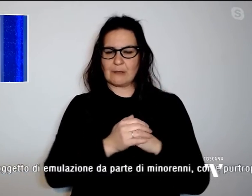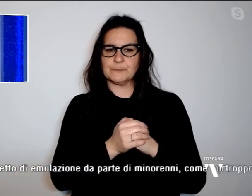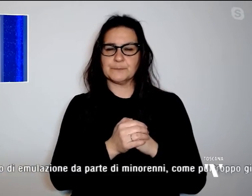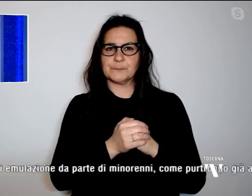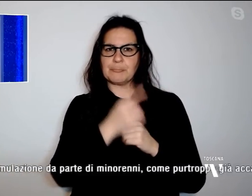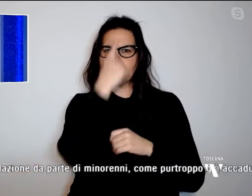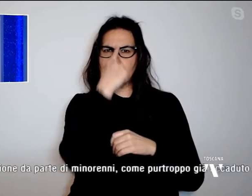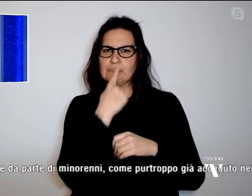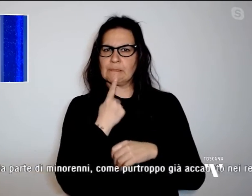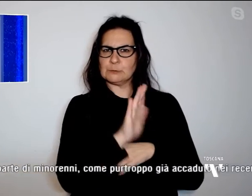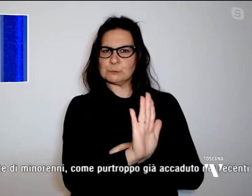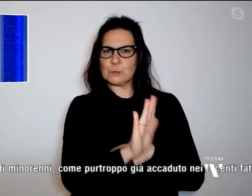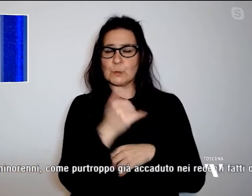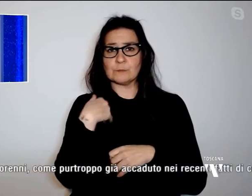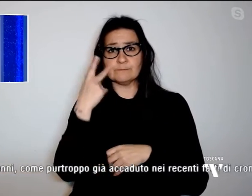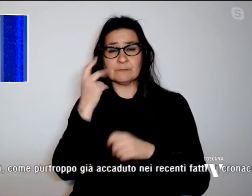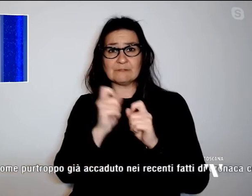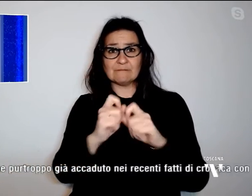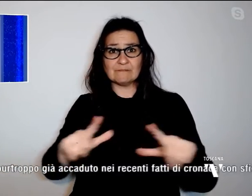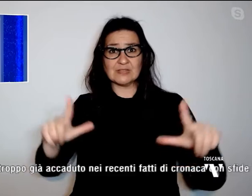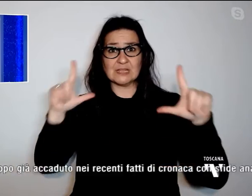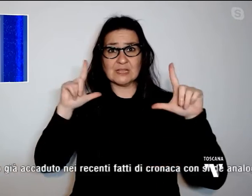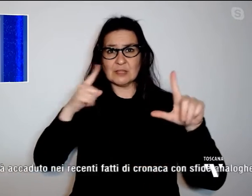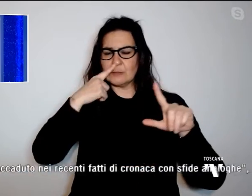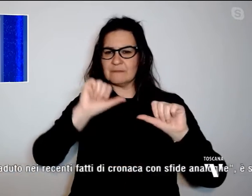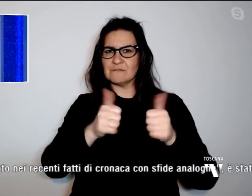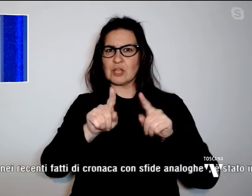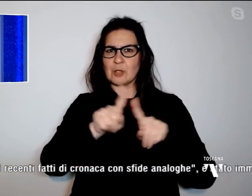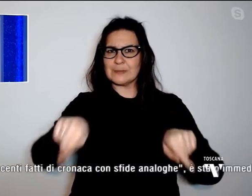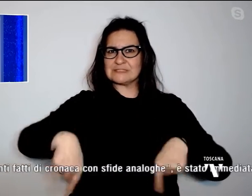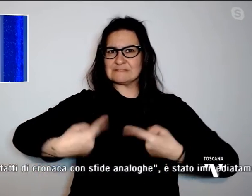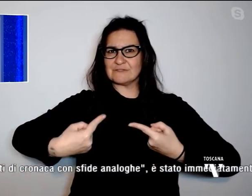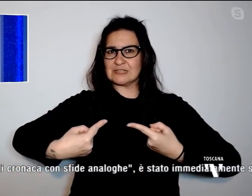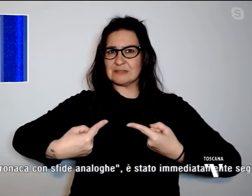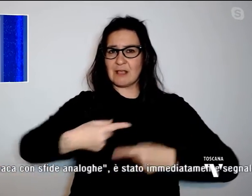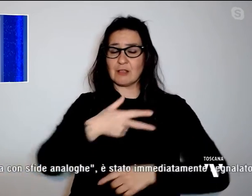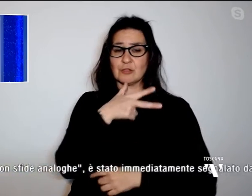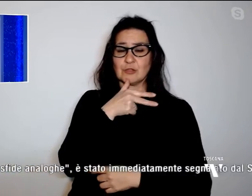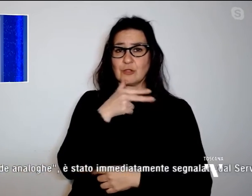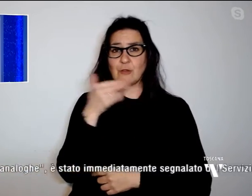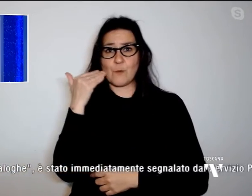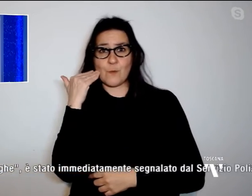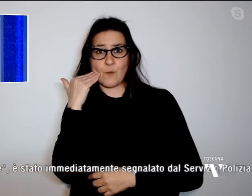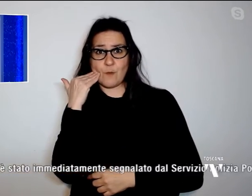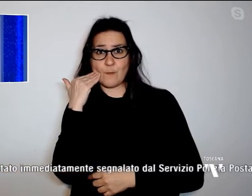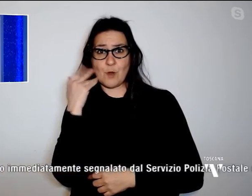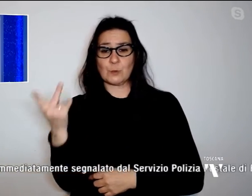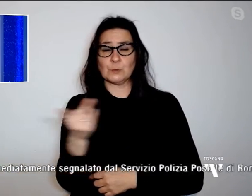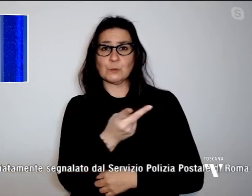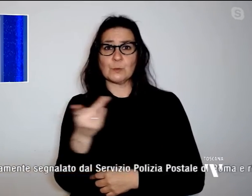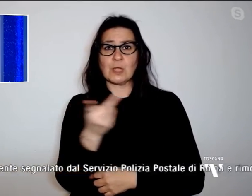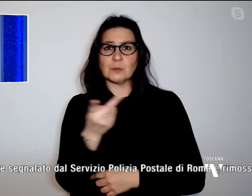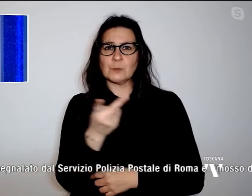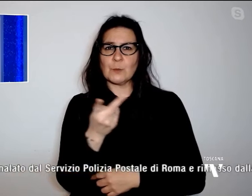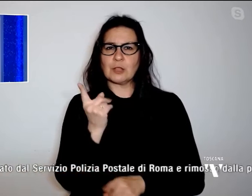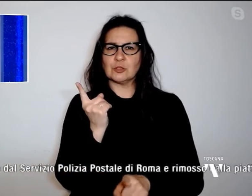video ritraente una sfida tra la donna e un uomo in cui entrambi si avvolgevano totalmente